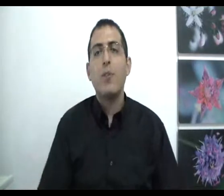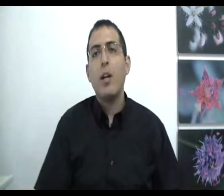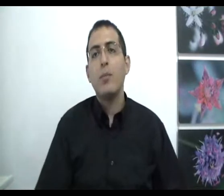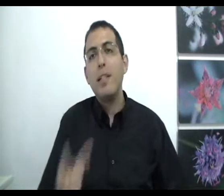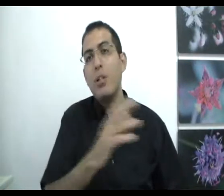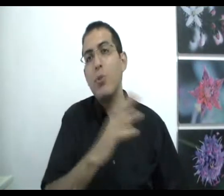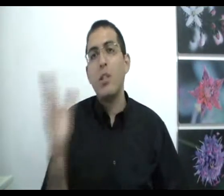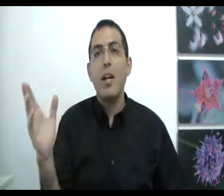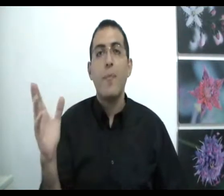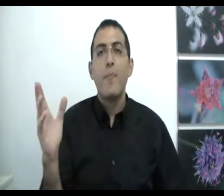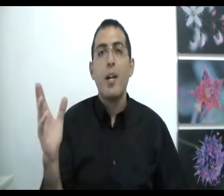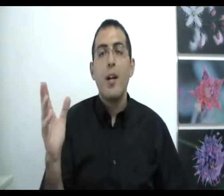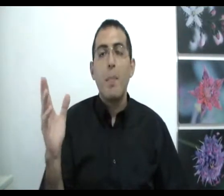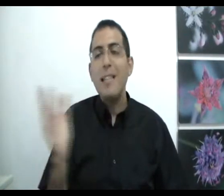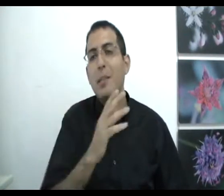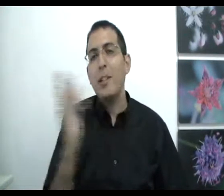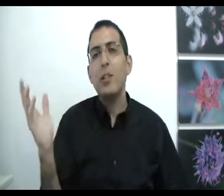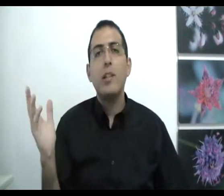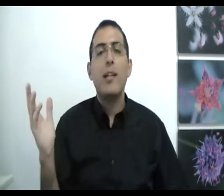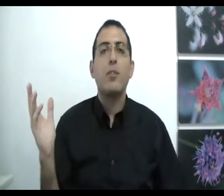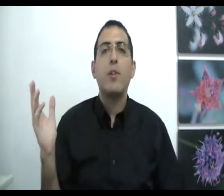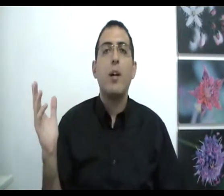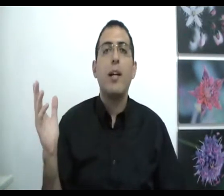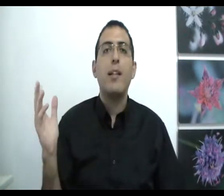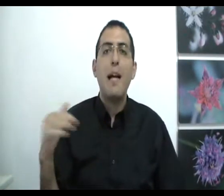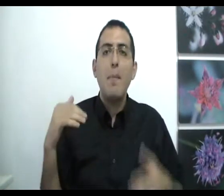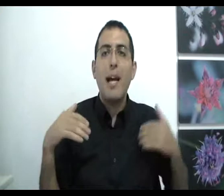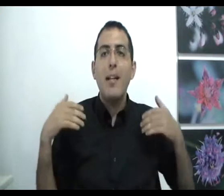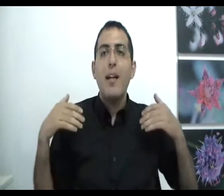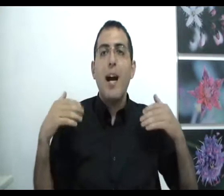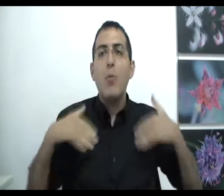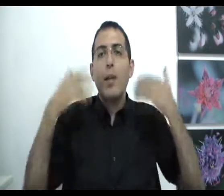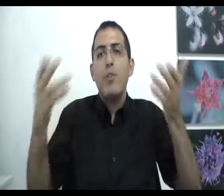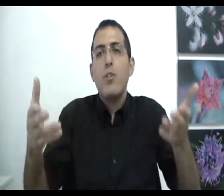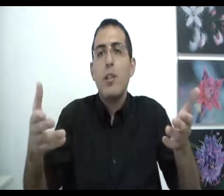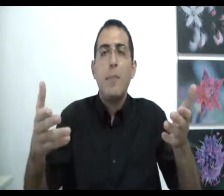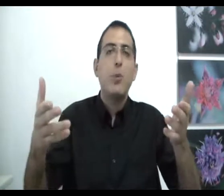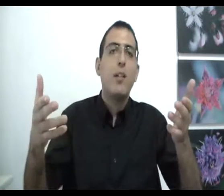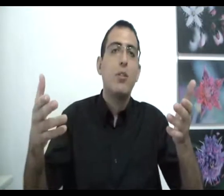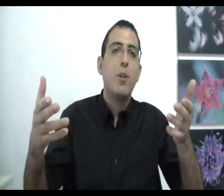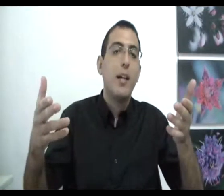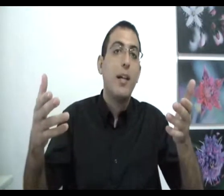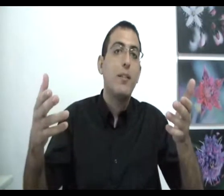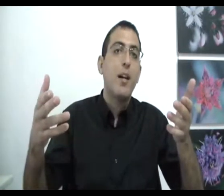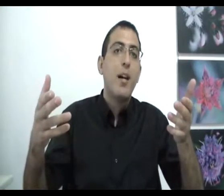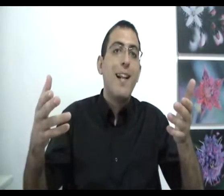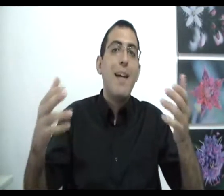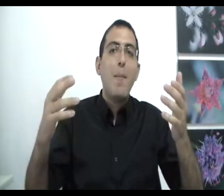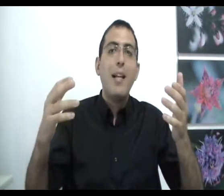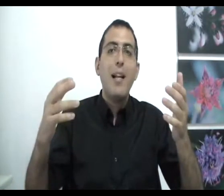ולא אחרת, זאת אומרת יש לנו שיטה מה הסיבה שהשיטה היא כזאת ולא אחרת, למה בכלל החוקים של השיטה הם בצורה כזאת ולא אחרת למה בכלל